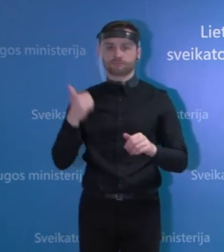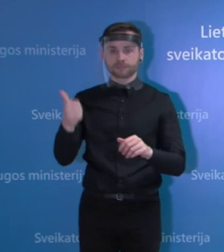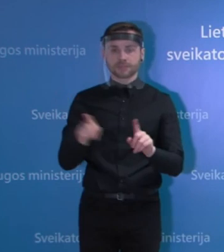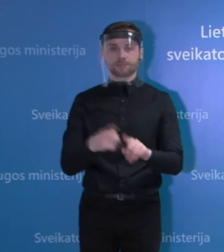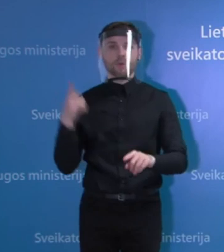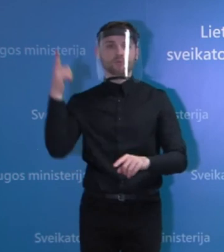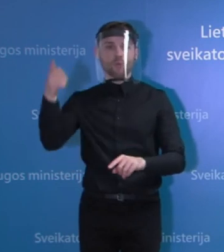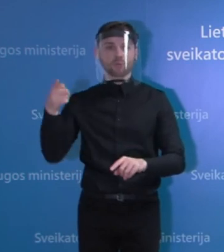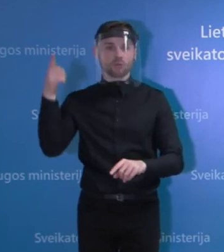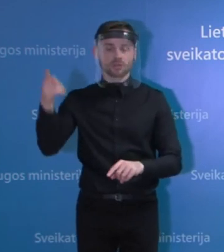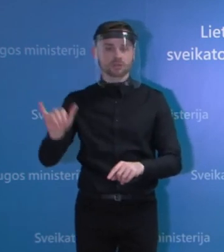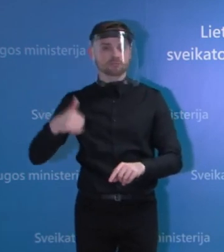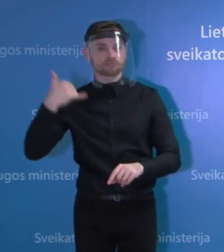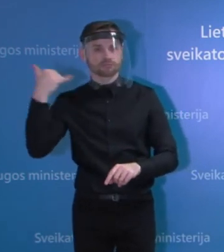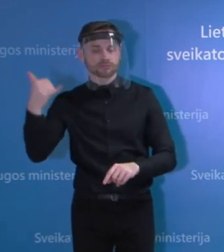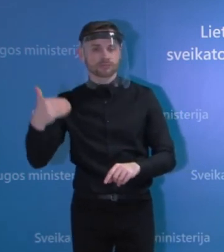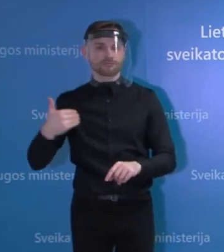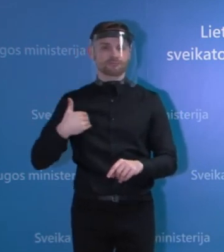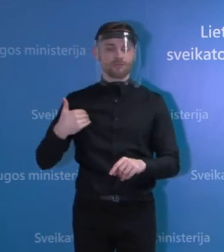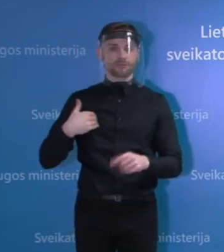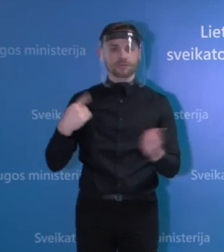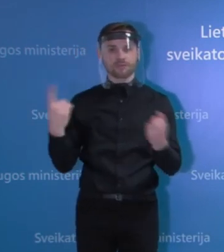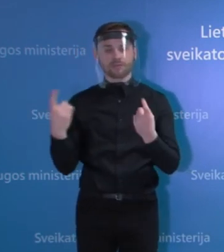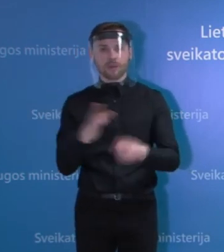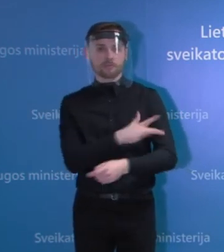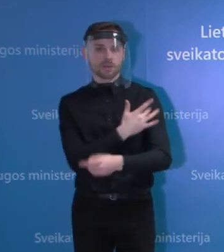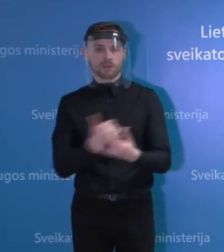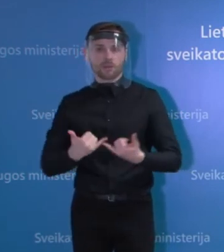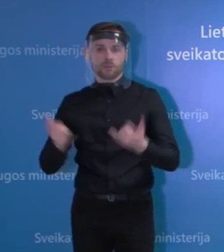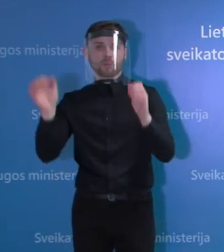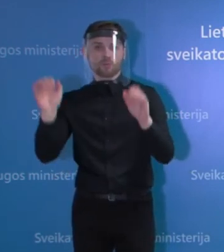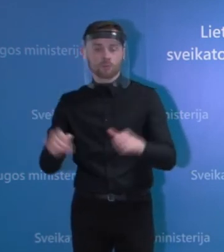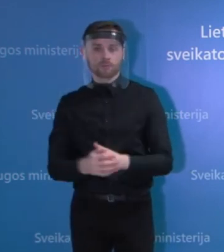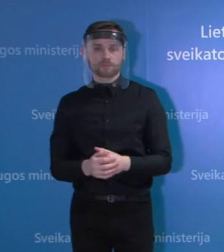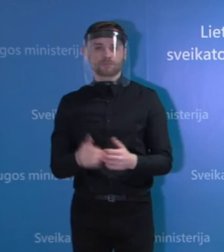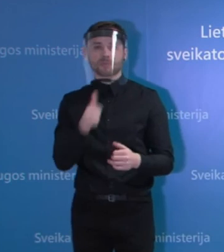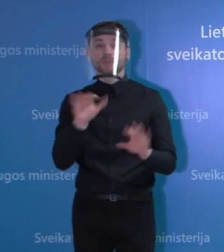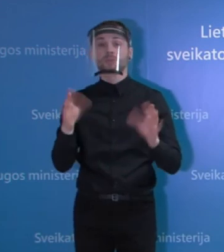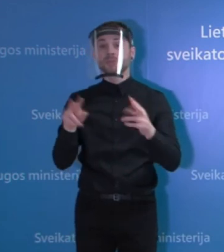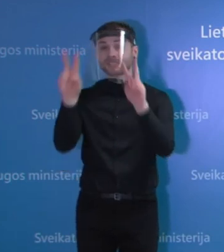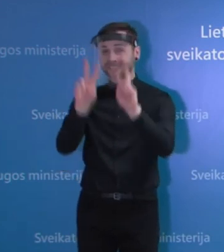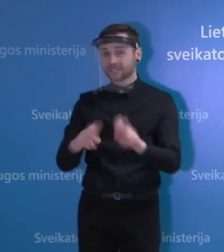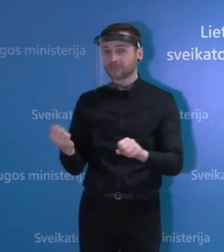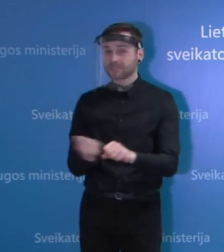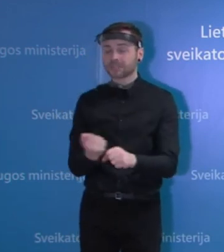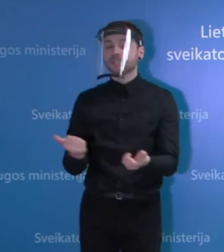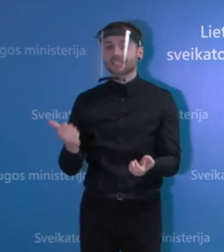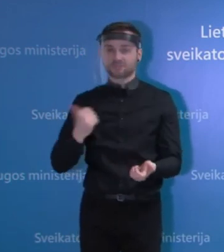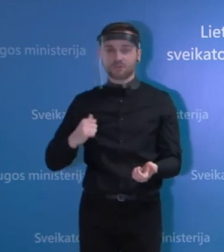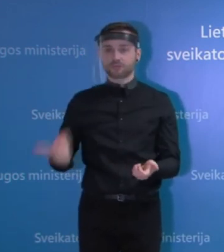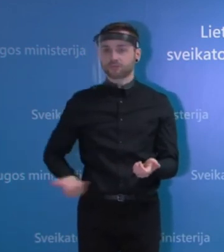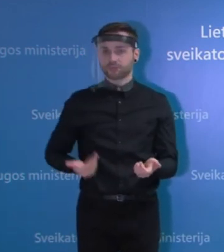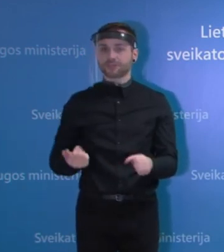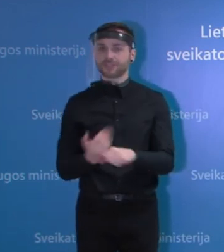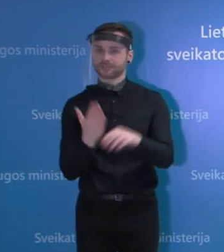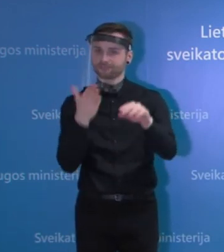nuo tolinės paslaugas. Aišku, ne viską galima suteikti nuo tolinių būdų, nes kai reikia atlikti tyrimą, tam tikra tai žmogų vis tiek ten, kad